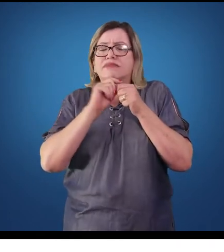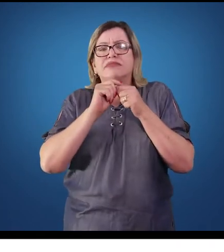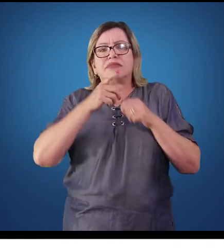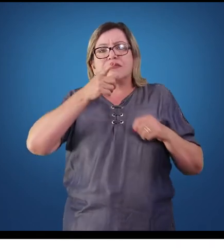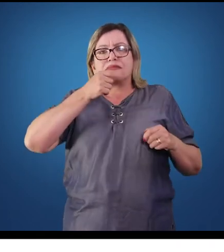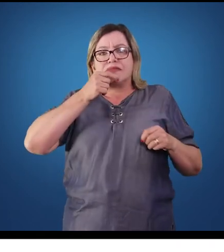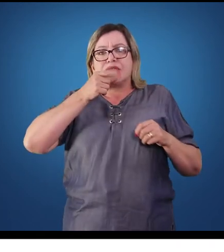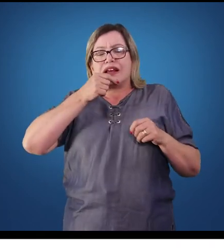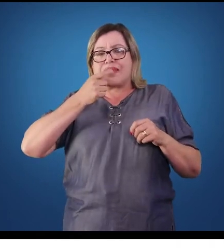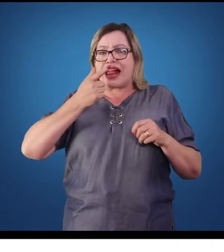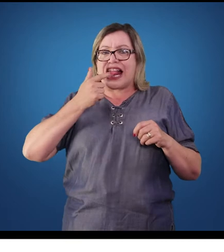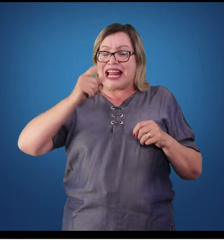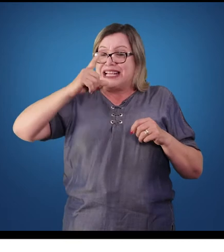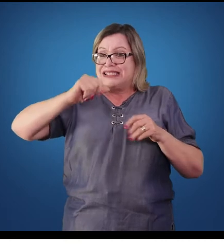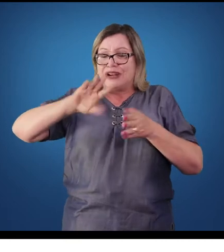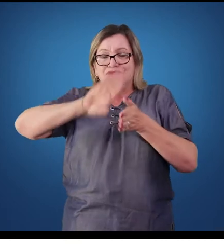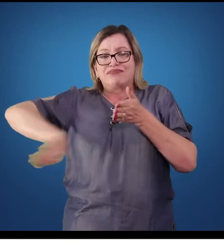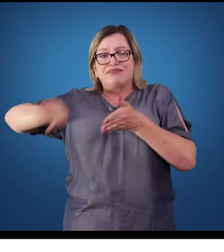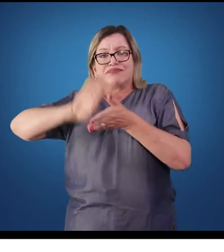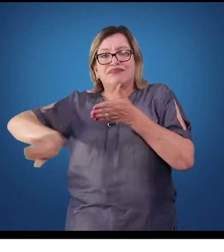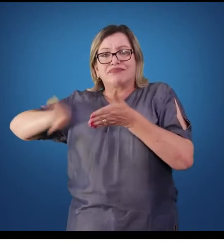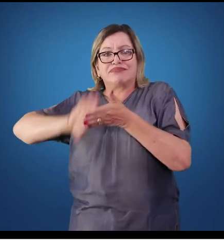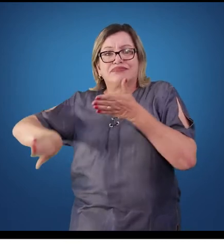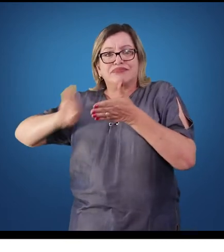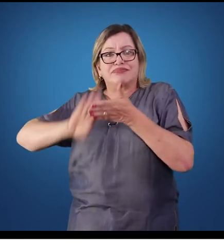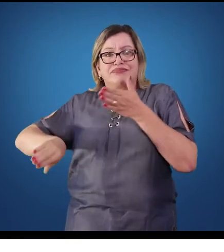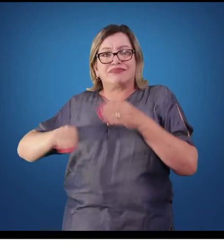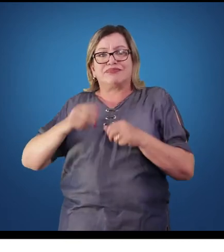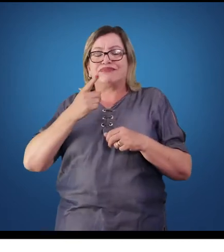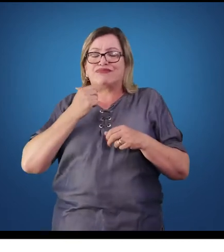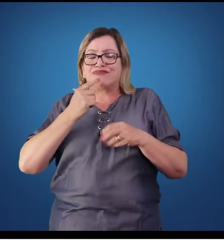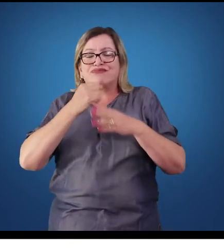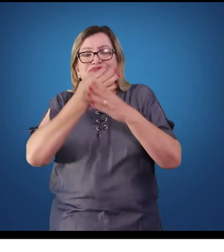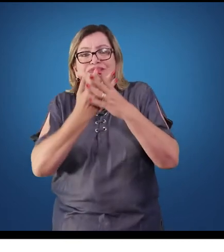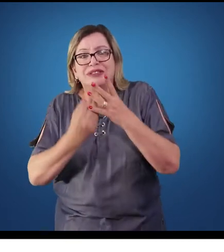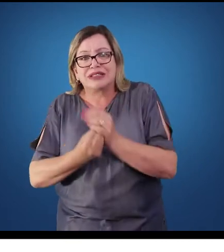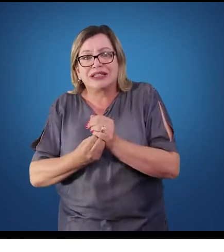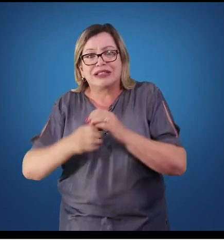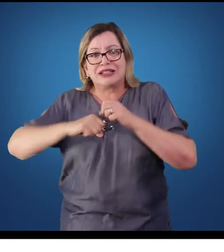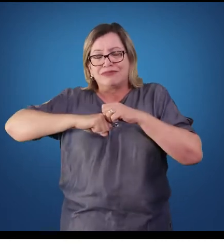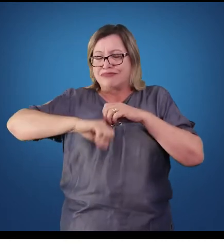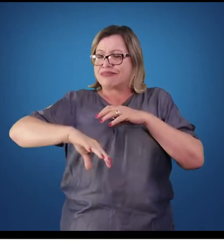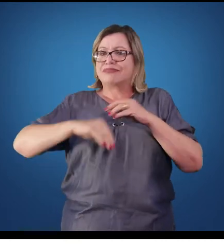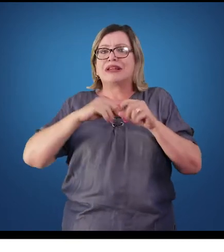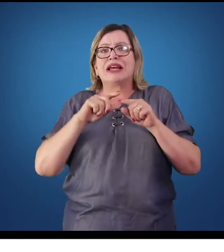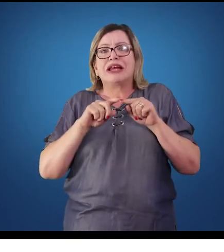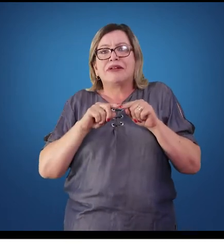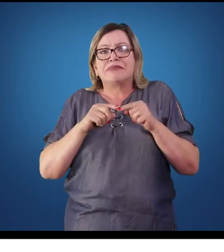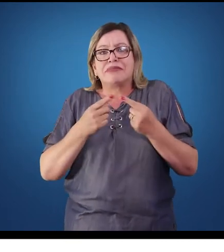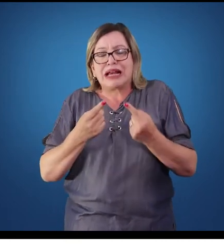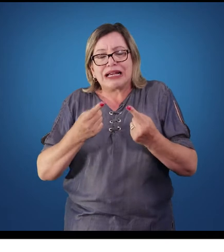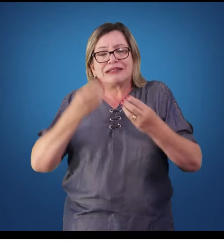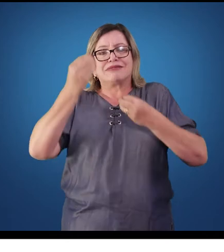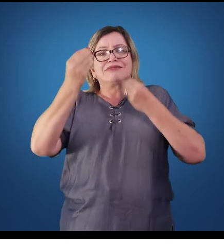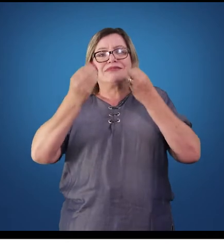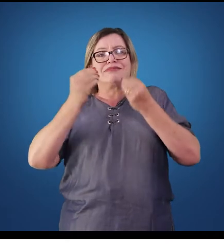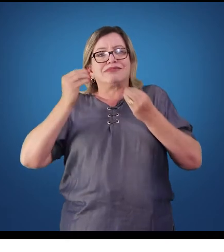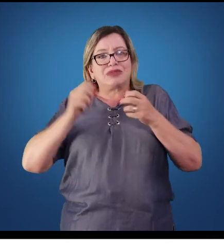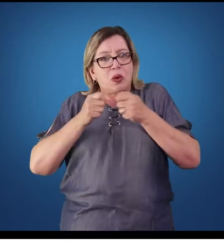água e o sal sejam retirados da corrente sanguínea e sendo eliminados. Desta forma, então,